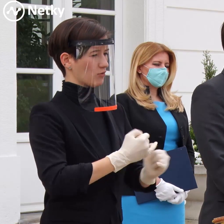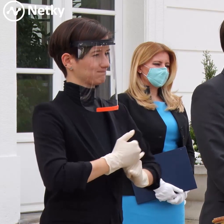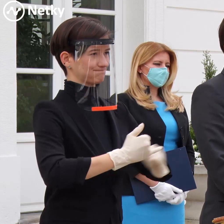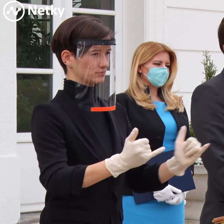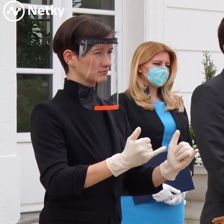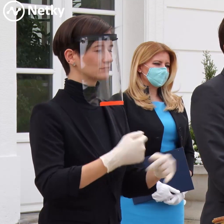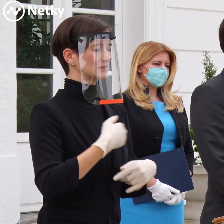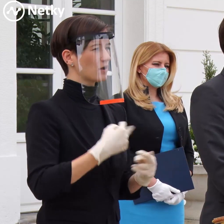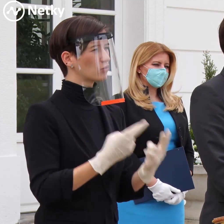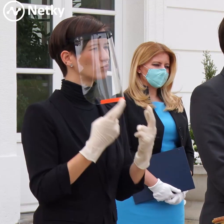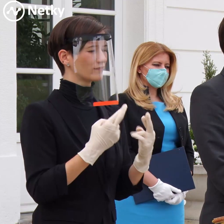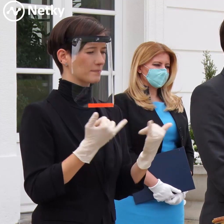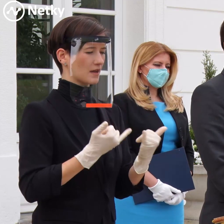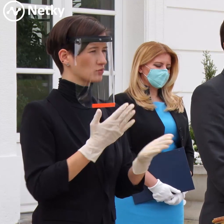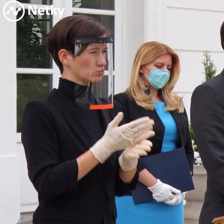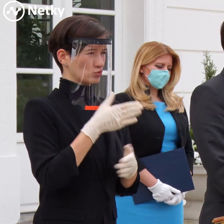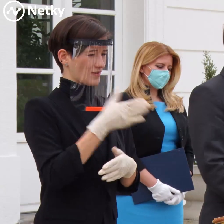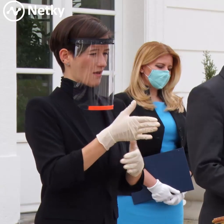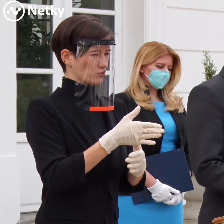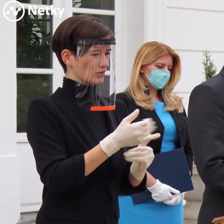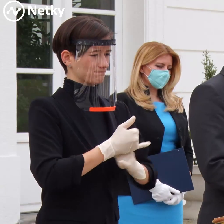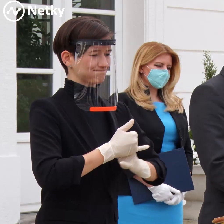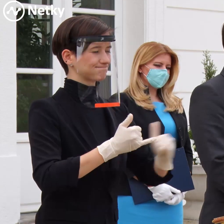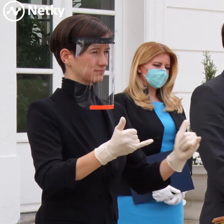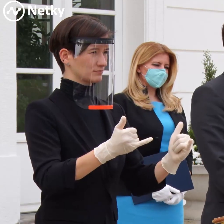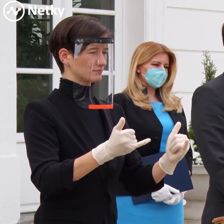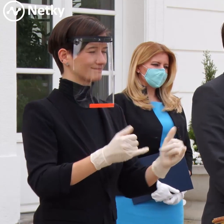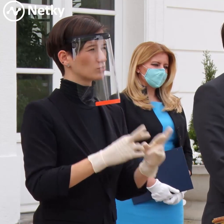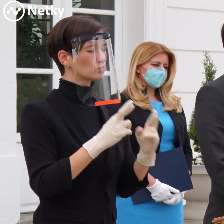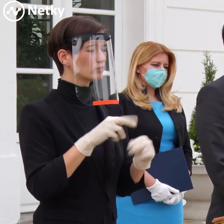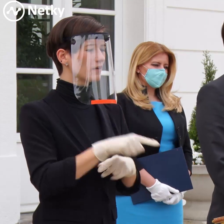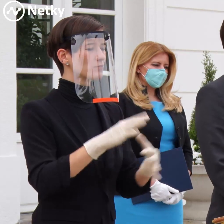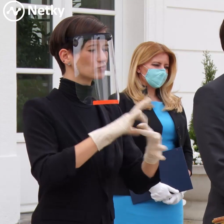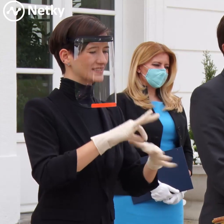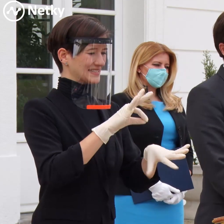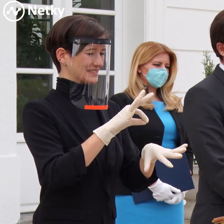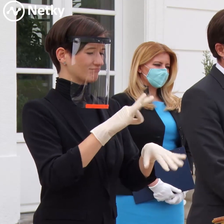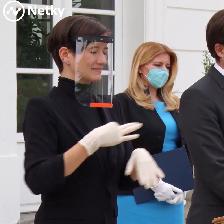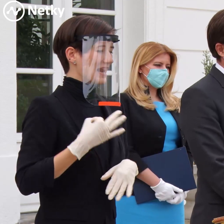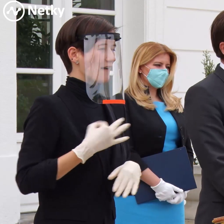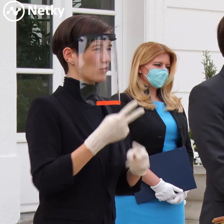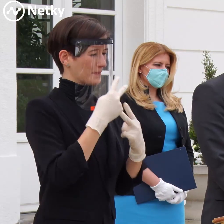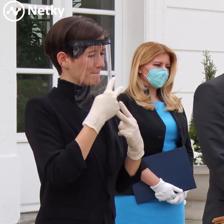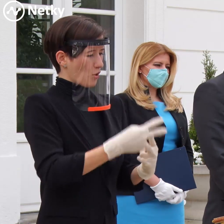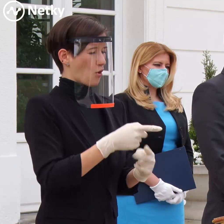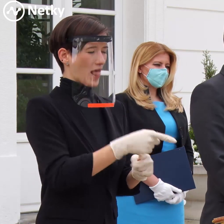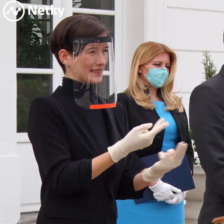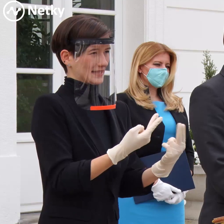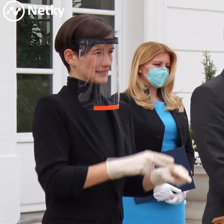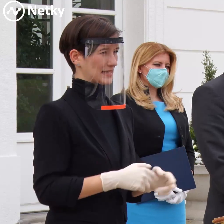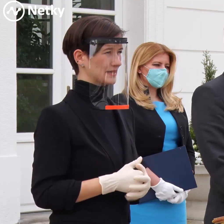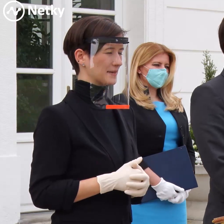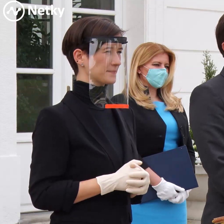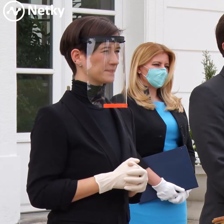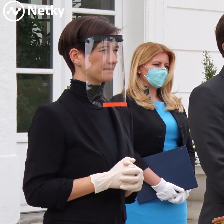zamedzili ďalšiemu šíreniu tejto nákazy z toho zdravotného pohľadu v ďalších zariadeniach. Takisto chcem